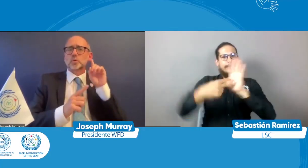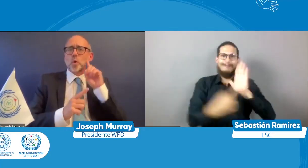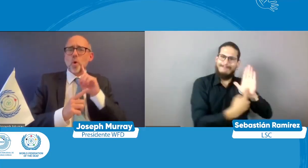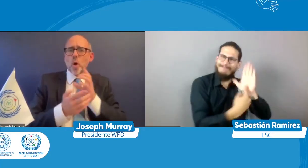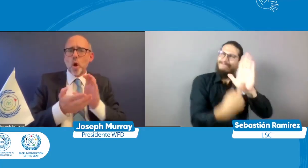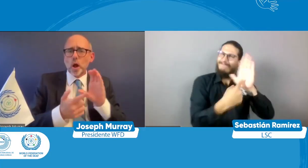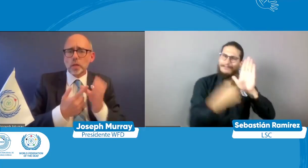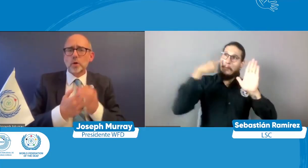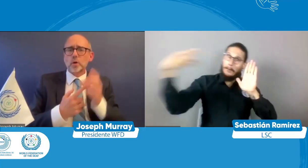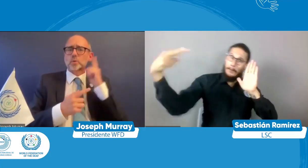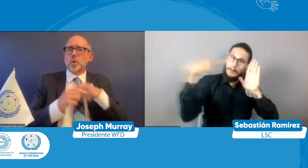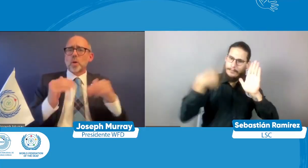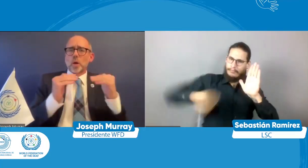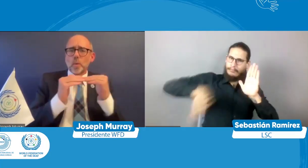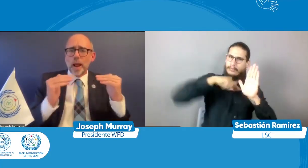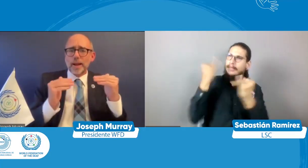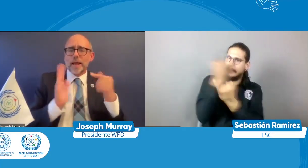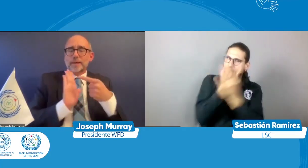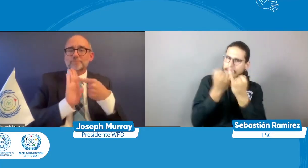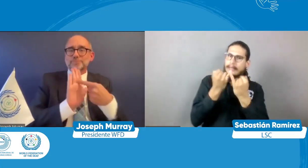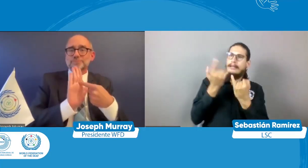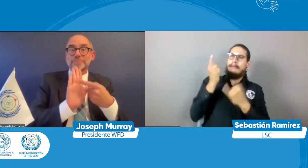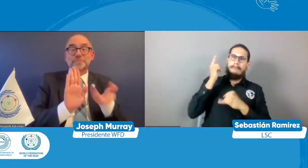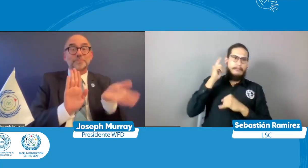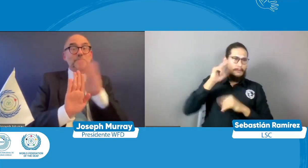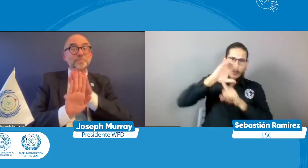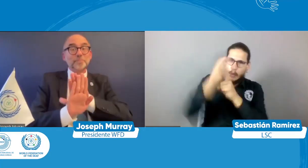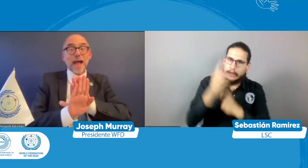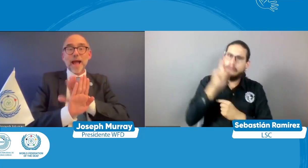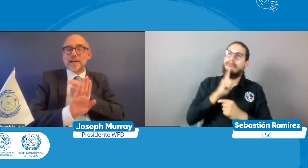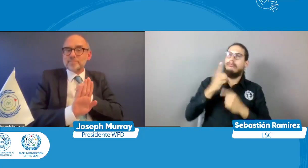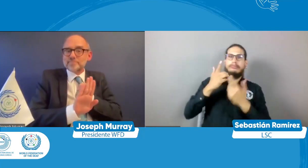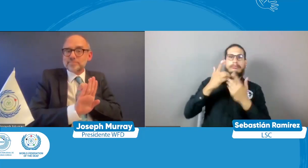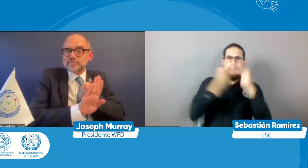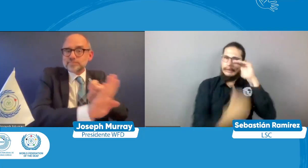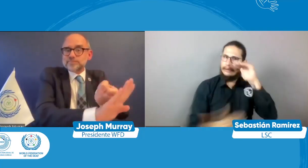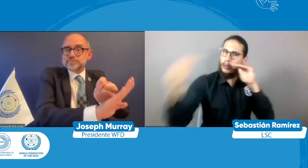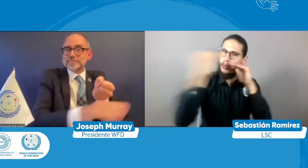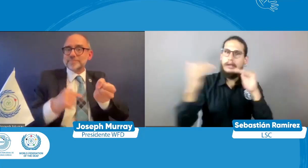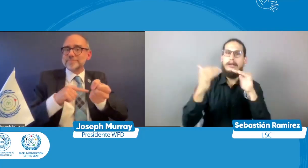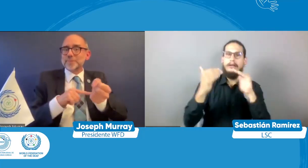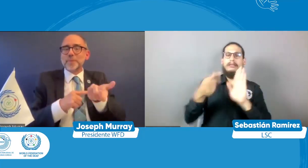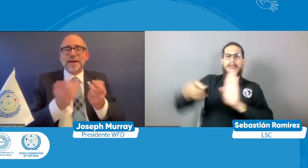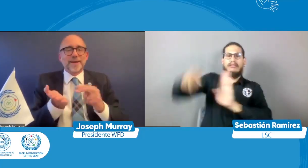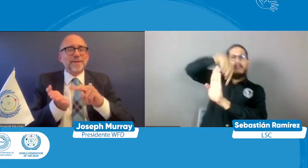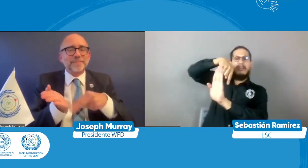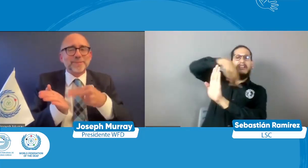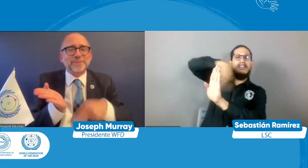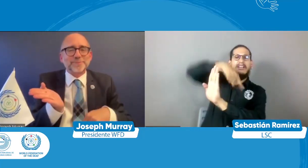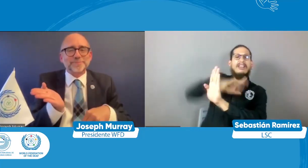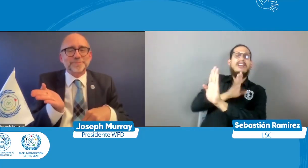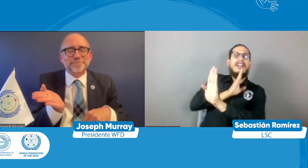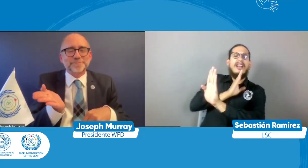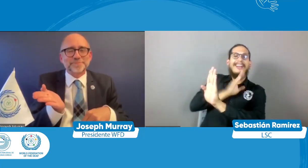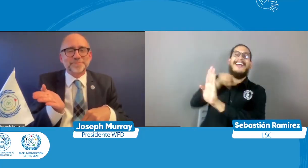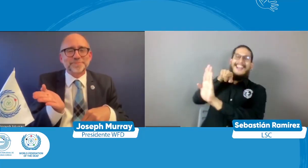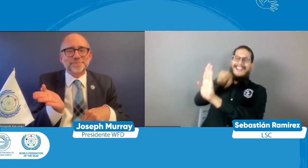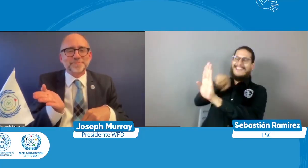la convención muestren su identidad muestren su cultura muestren el estatus de la lengua detrás está toda la comunidad